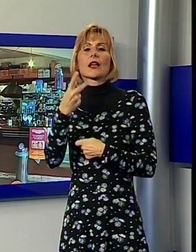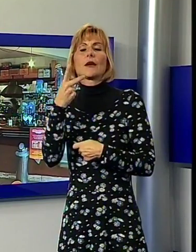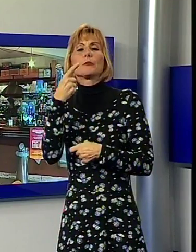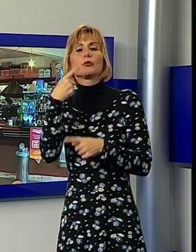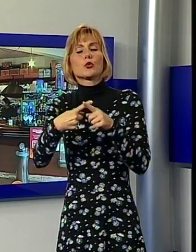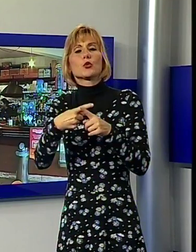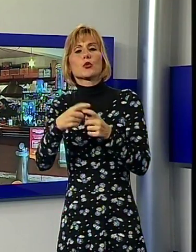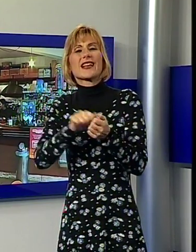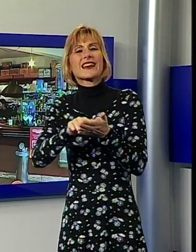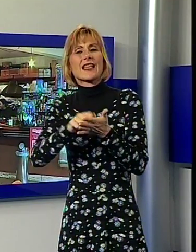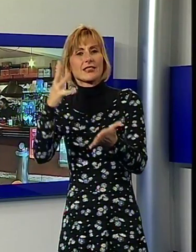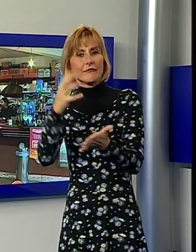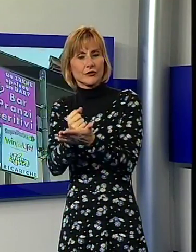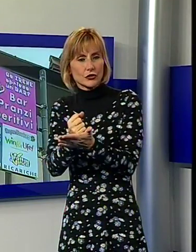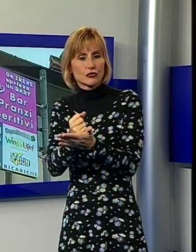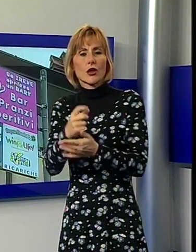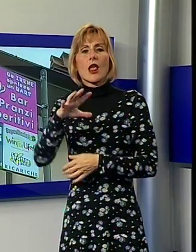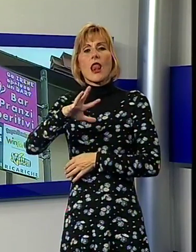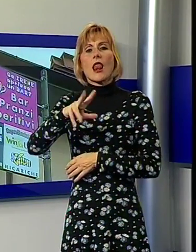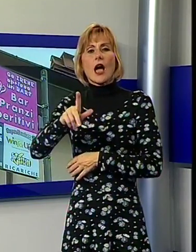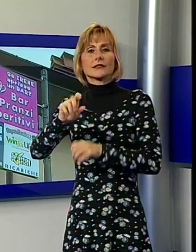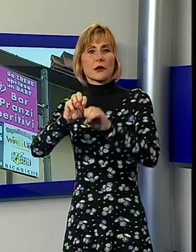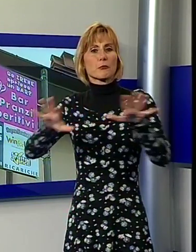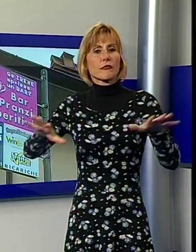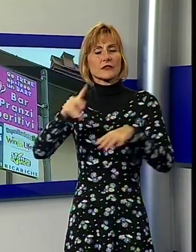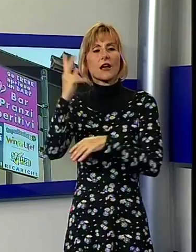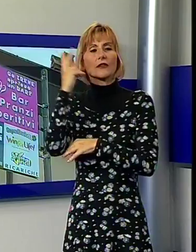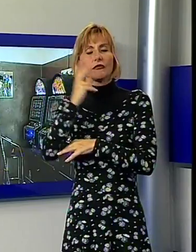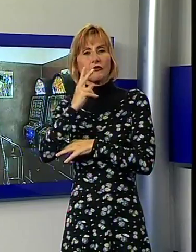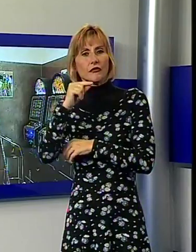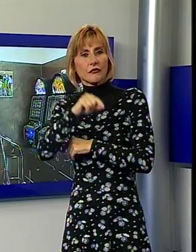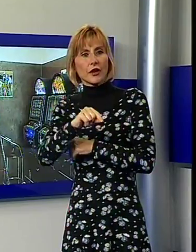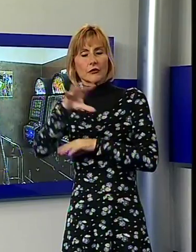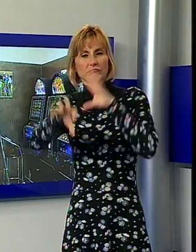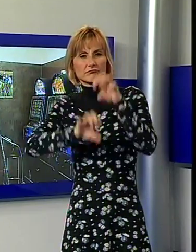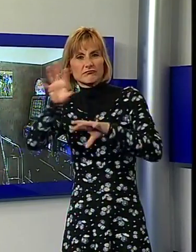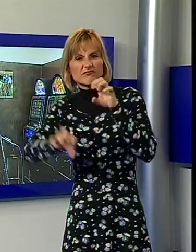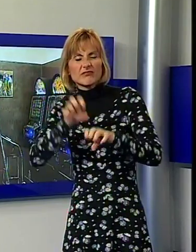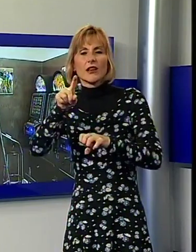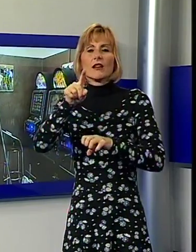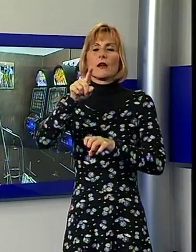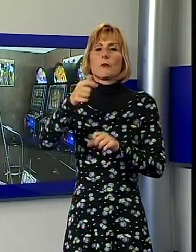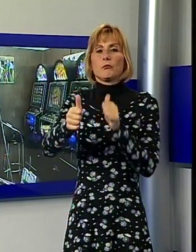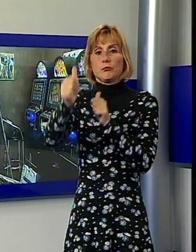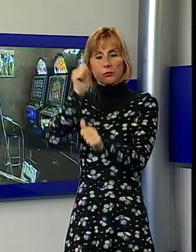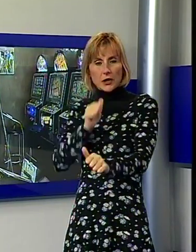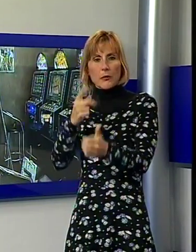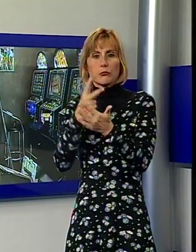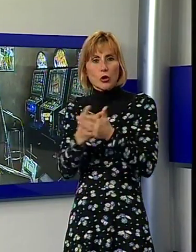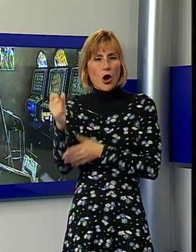Ladri un po' improvvisati, se è vero che prima di buttarsi sui tabacchi e sui grattini hanno inutilmente provato a sfondare